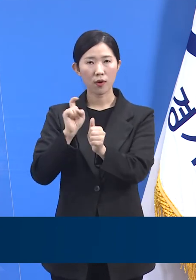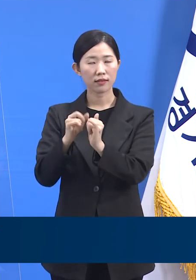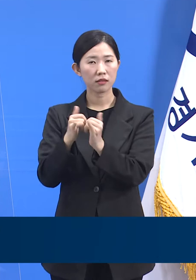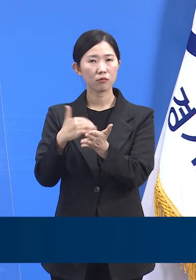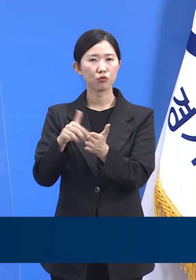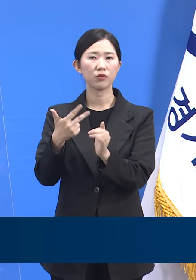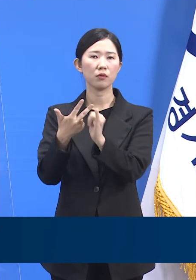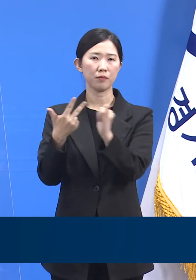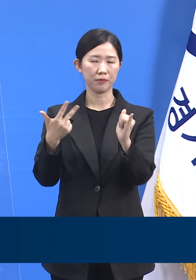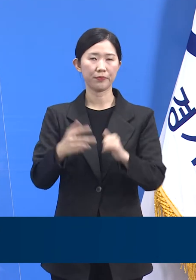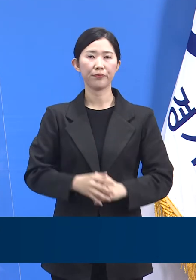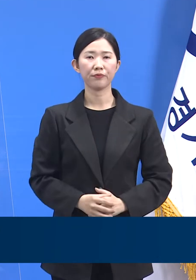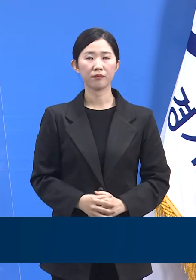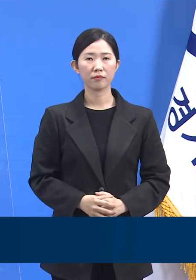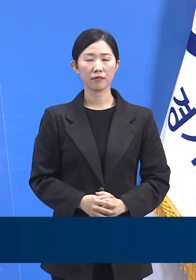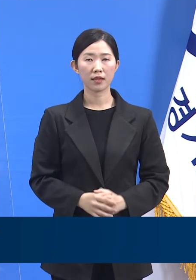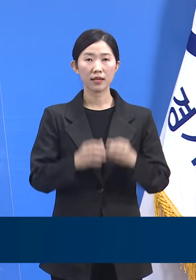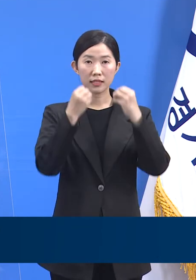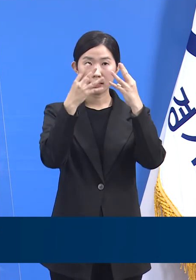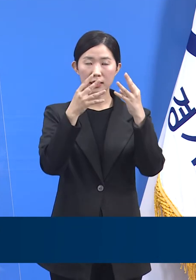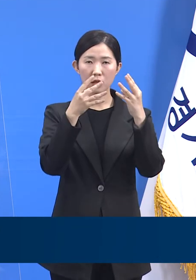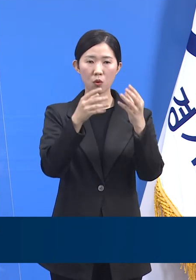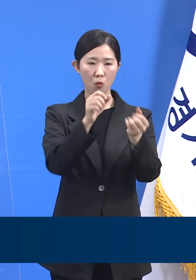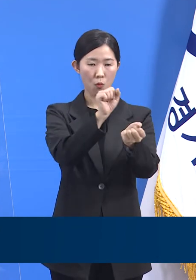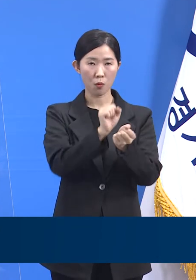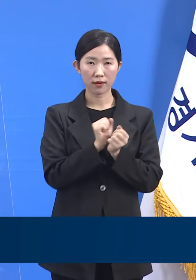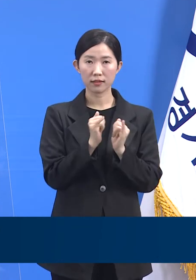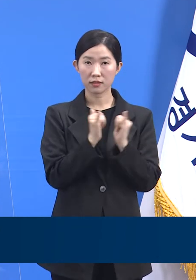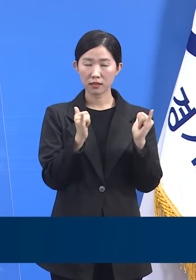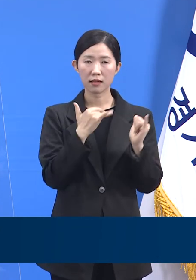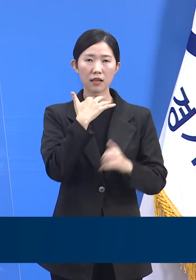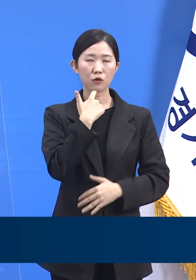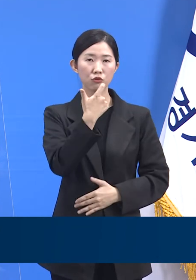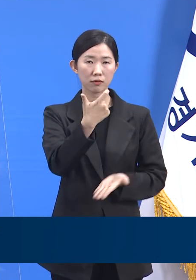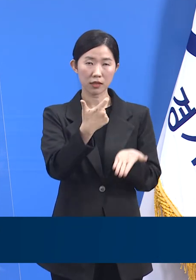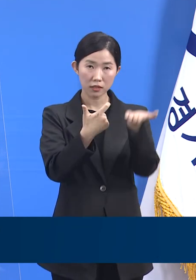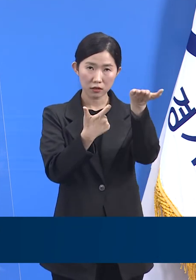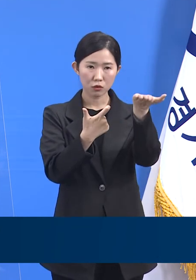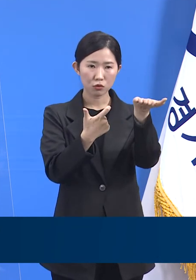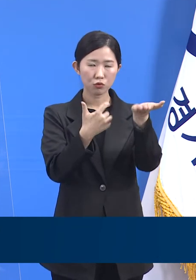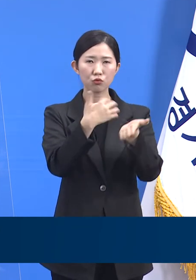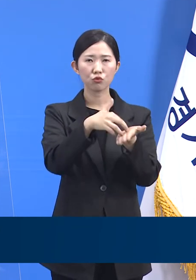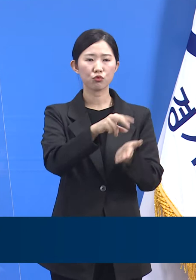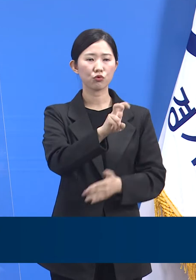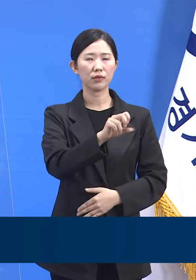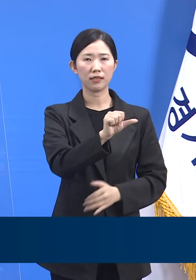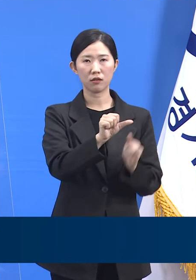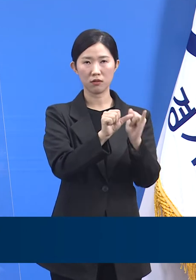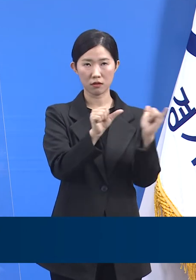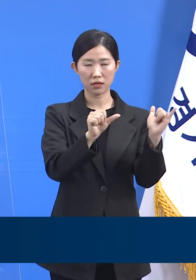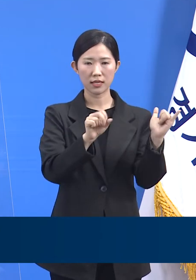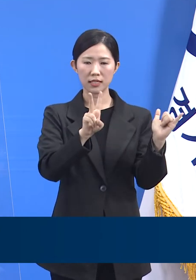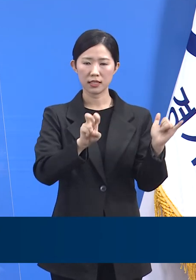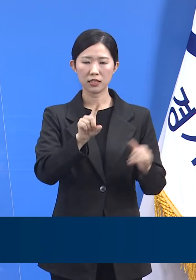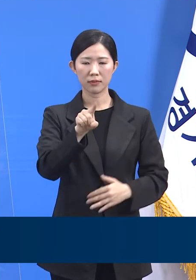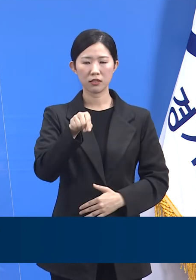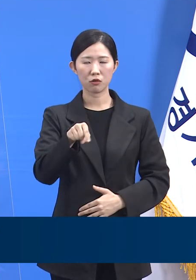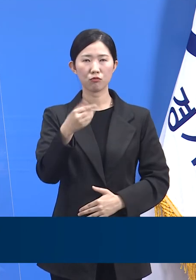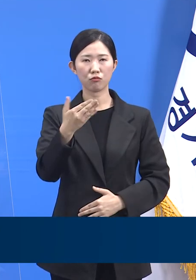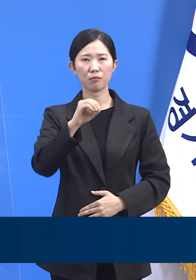신규 확진자 중 60세 이상 고령자는 25명으로 21.9%를 차지합니다.